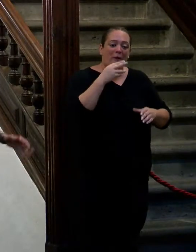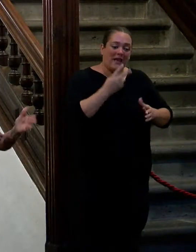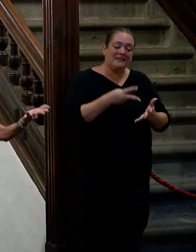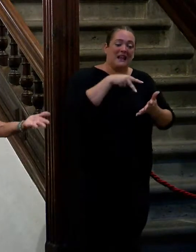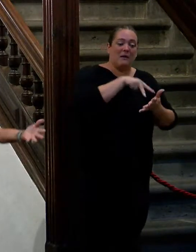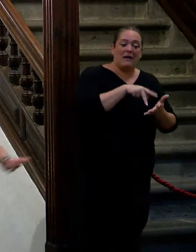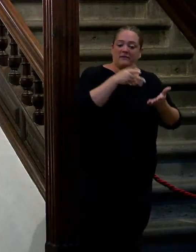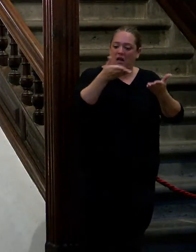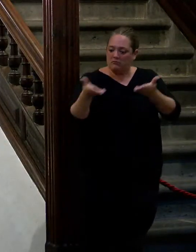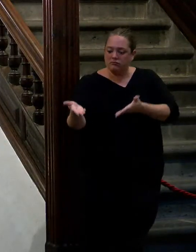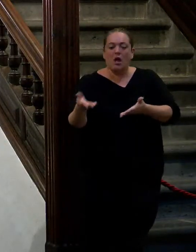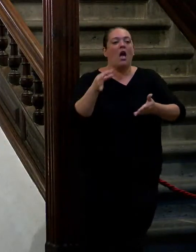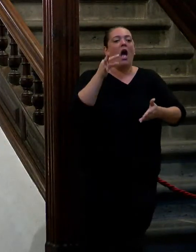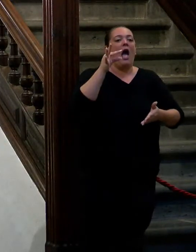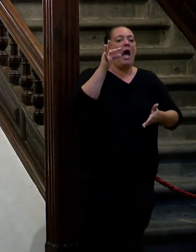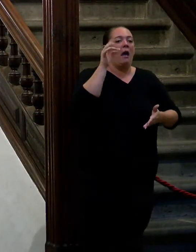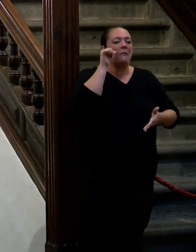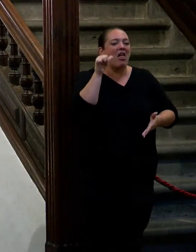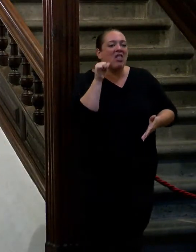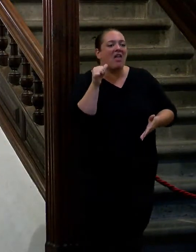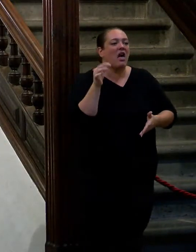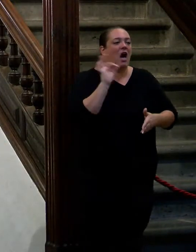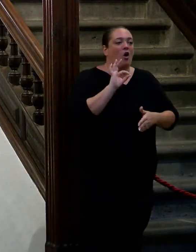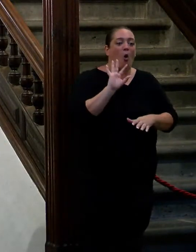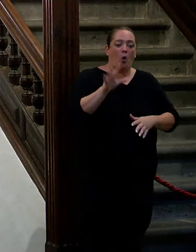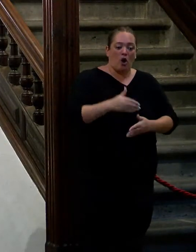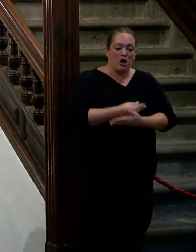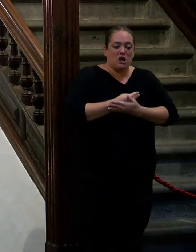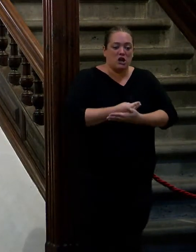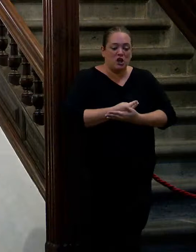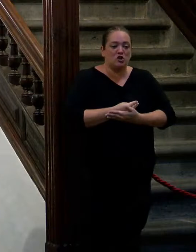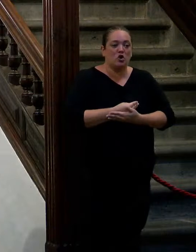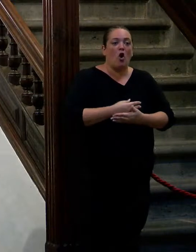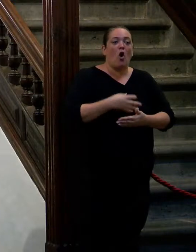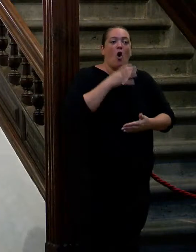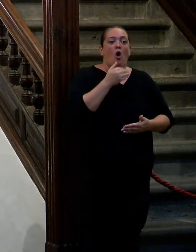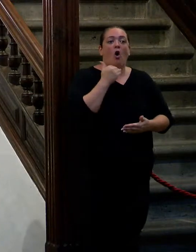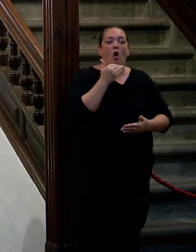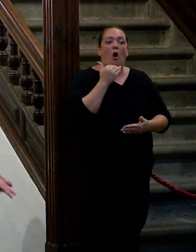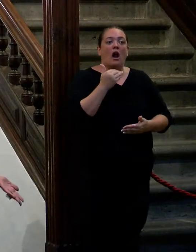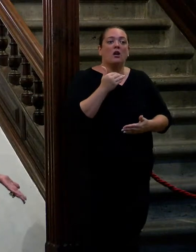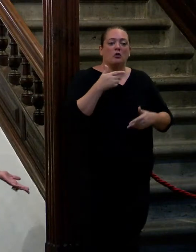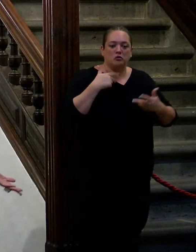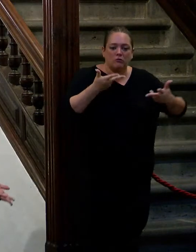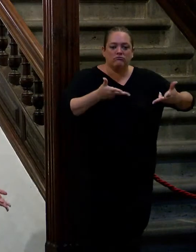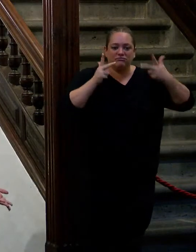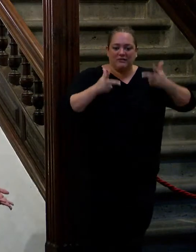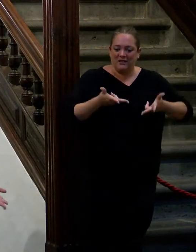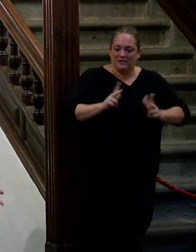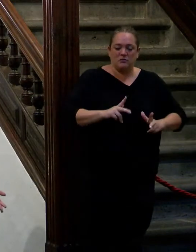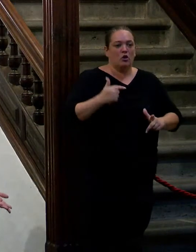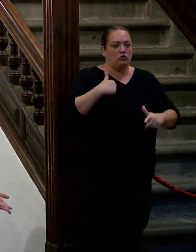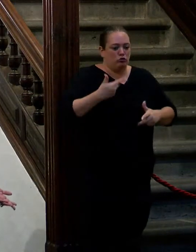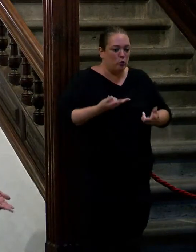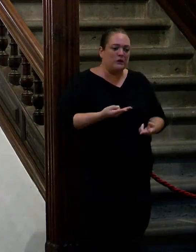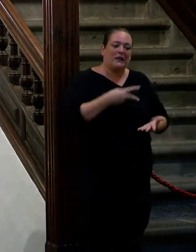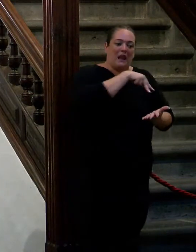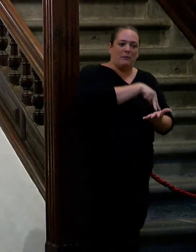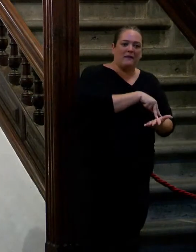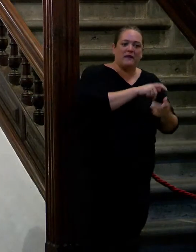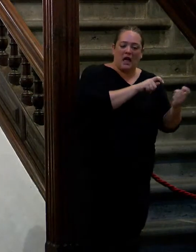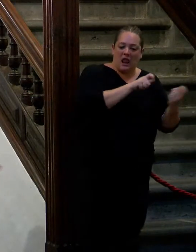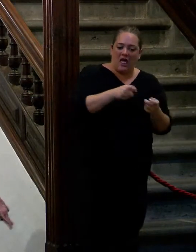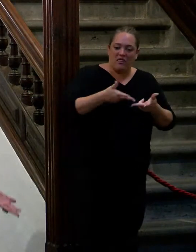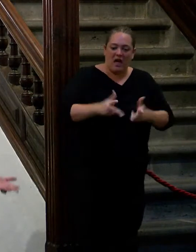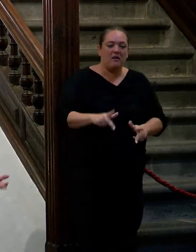usted o una embarazada con un niño en brazo que igual necesita porque va a cargar y va embarazada una se levanta pero eso no tiene que ver ni